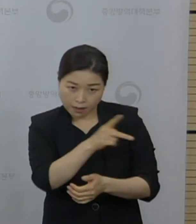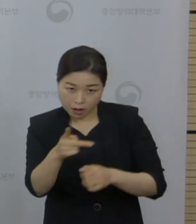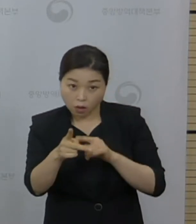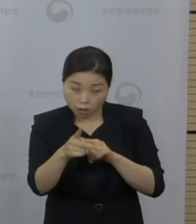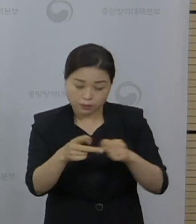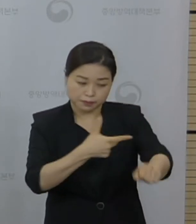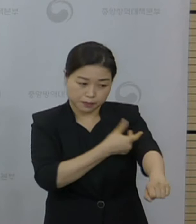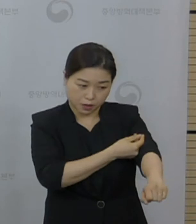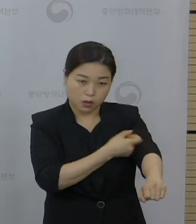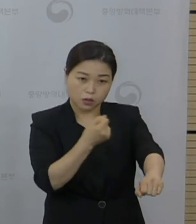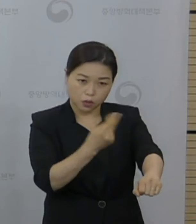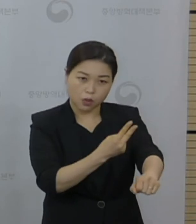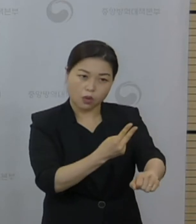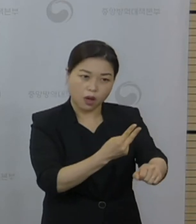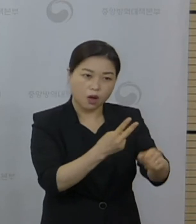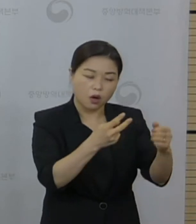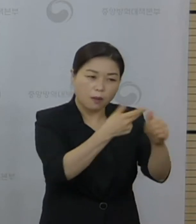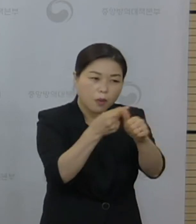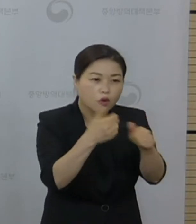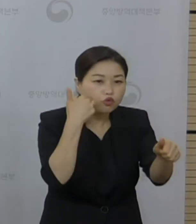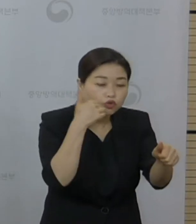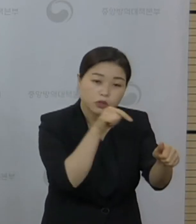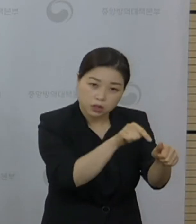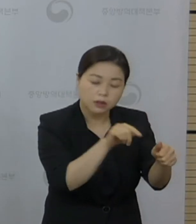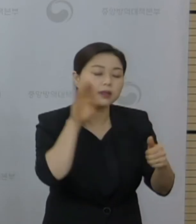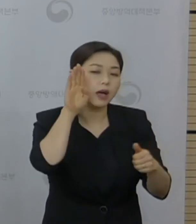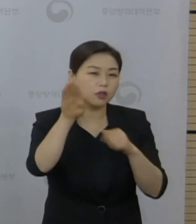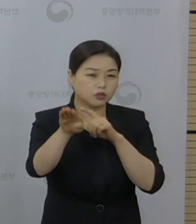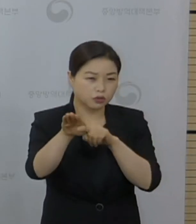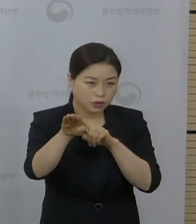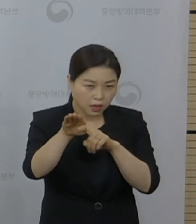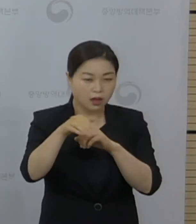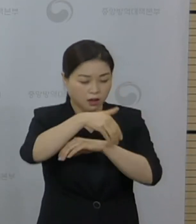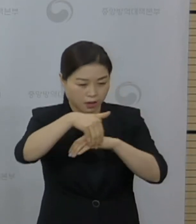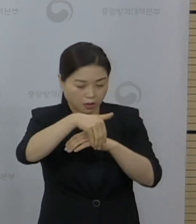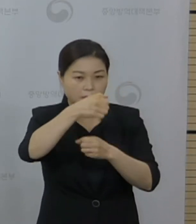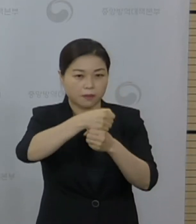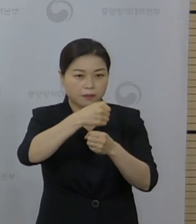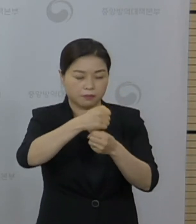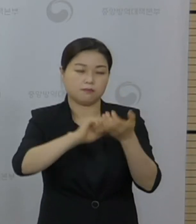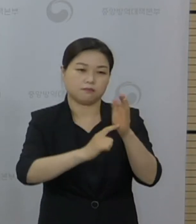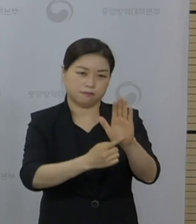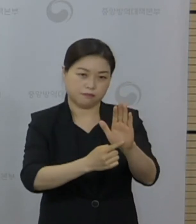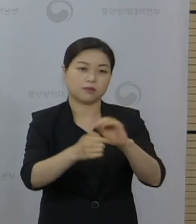여부라든지 대상에 대해서는 별도로 정리해서 안내를 해드릴 계획입니다.